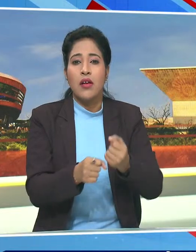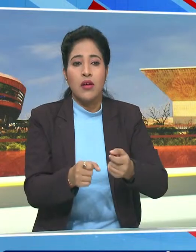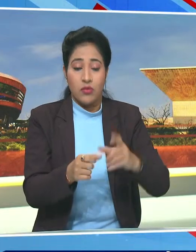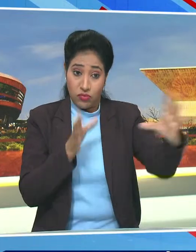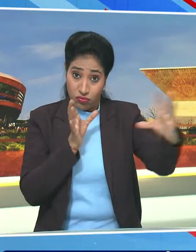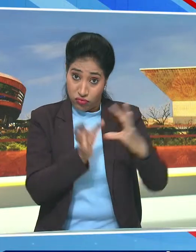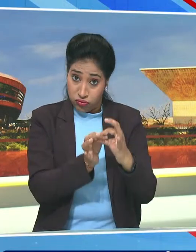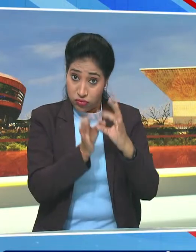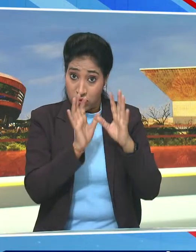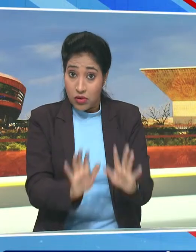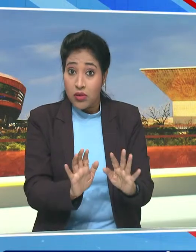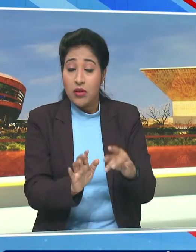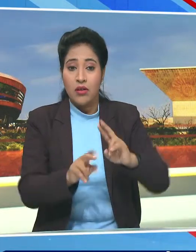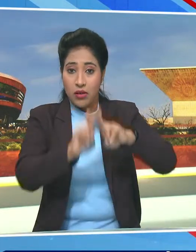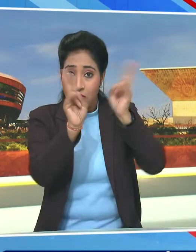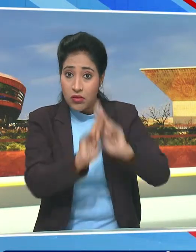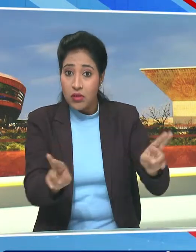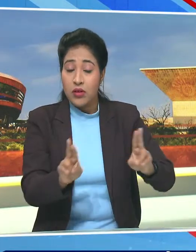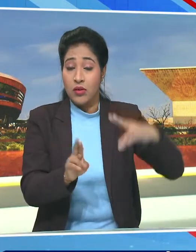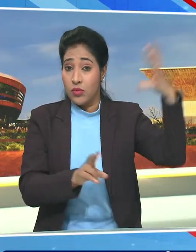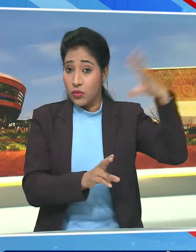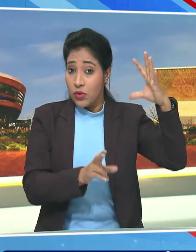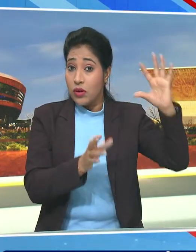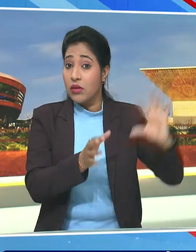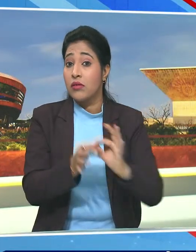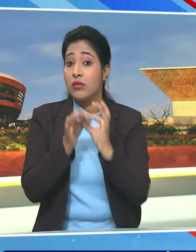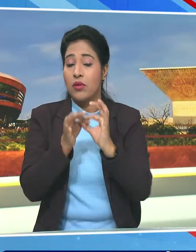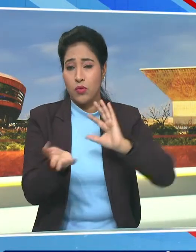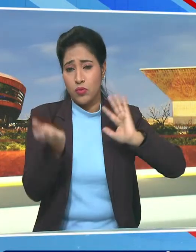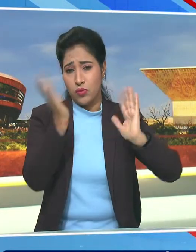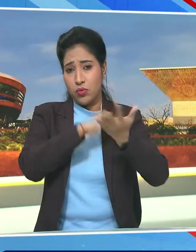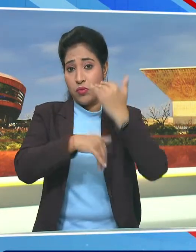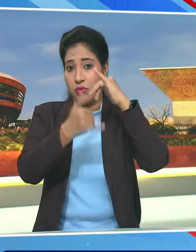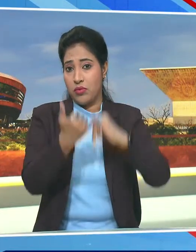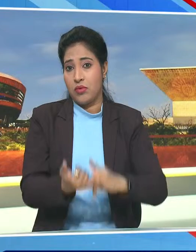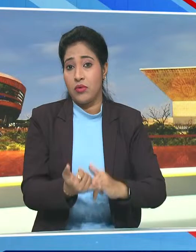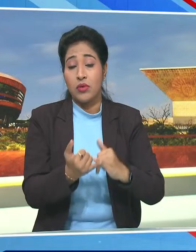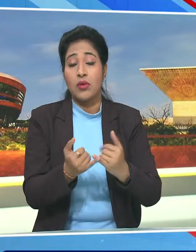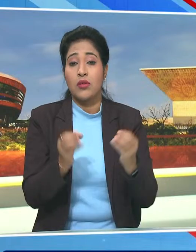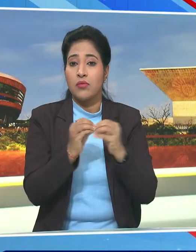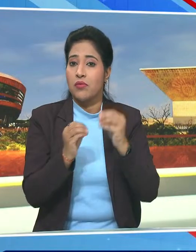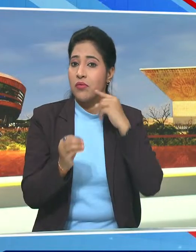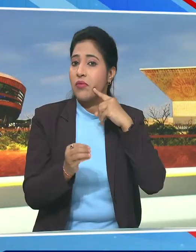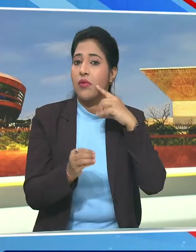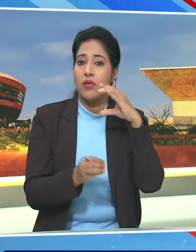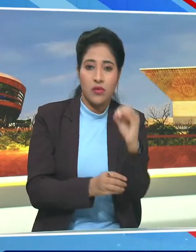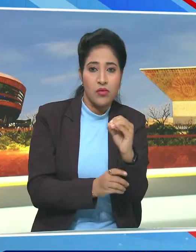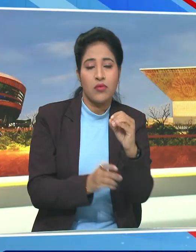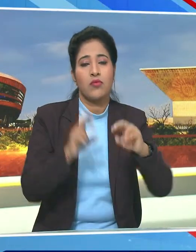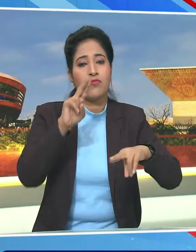जॉन दी इंटेनाशन सौलर ऐलेंस और ग्लोबल बयो फ्यूल ऐलेंस